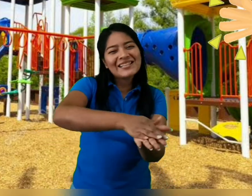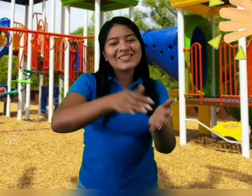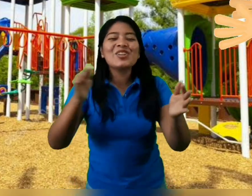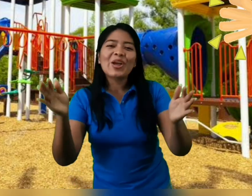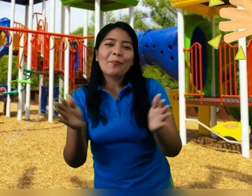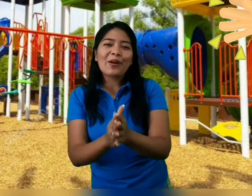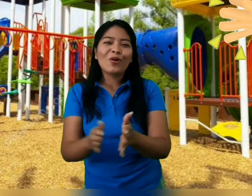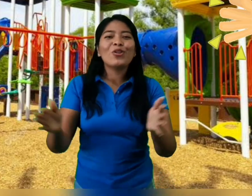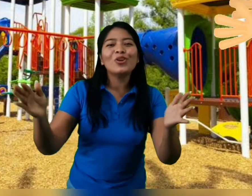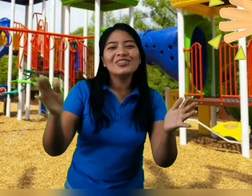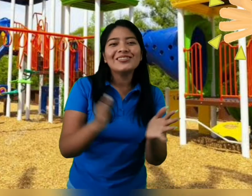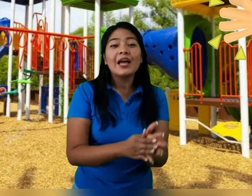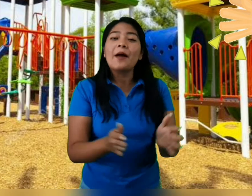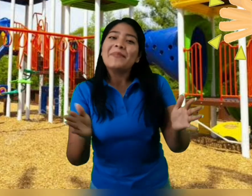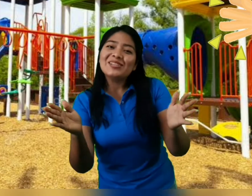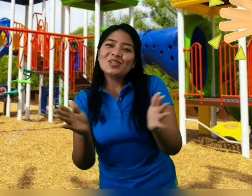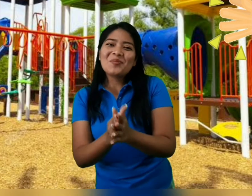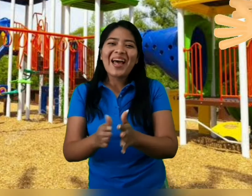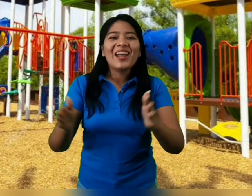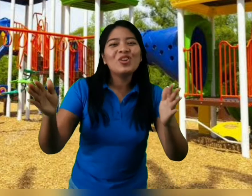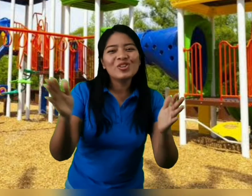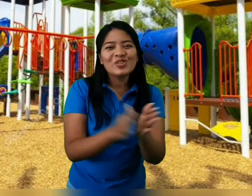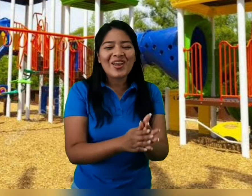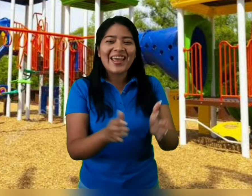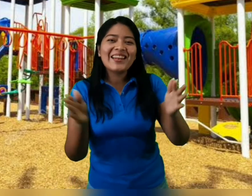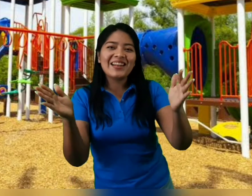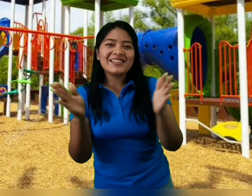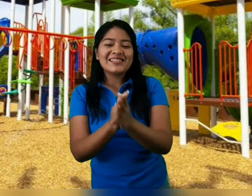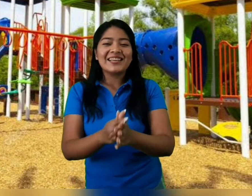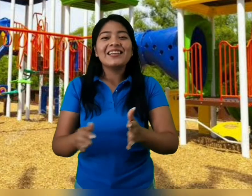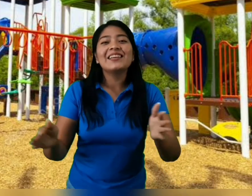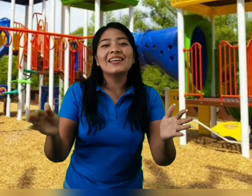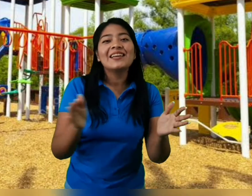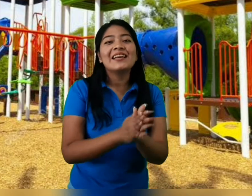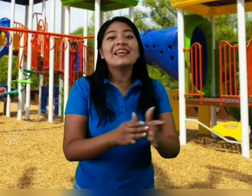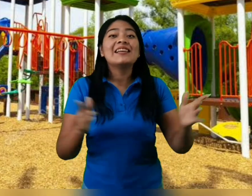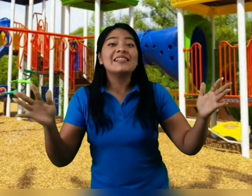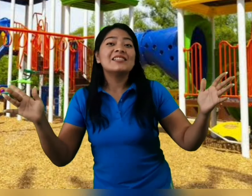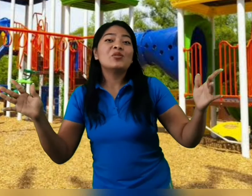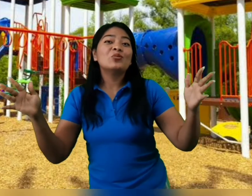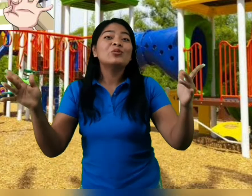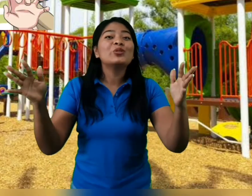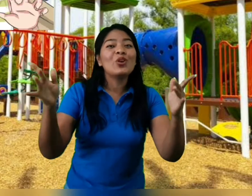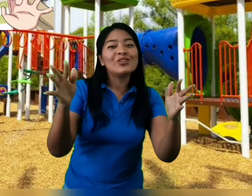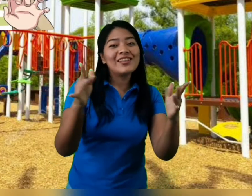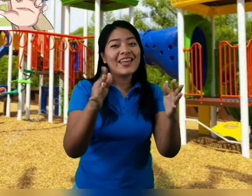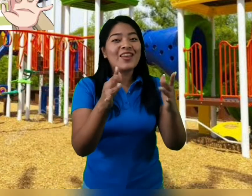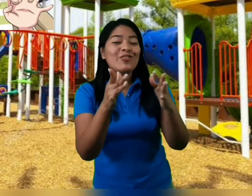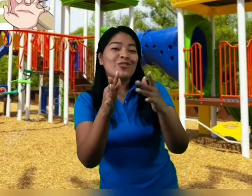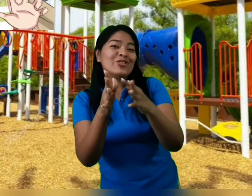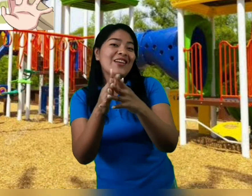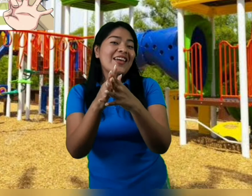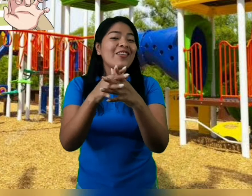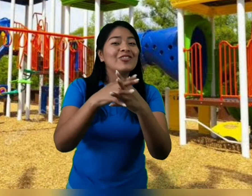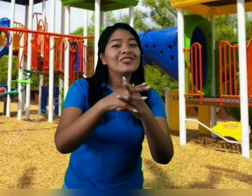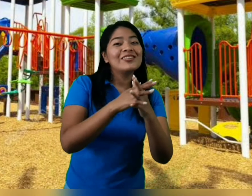aplasto y aplaudo. Mis dos manos suenan así. Y si cruzo los dedos, los dedos.